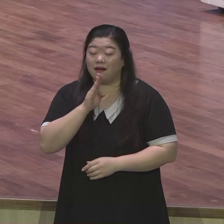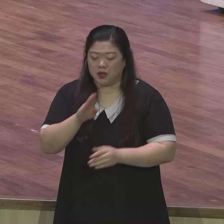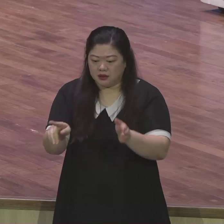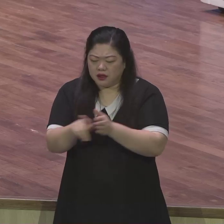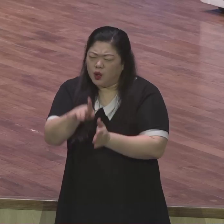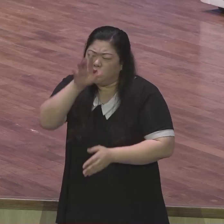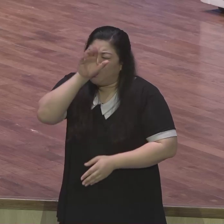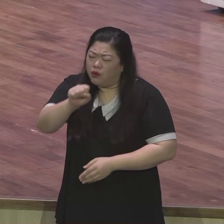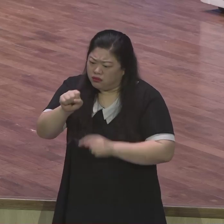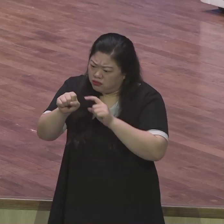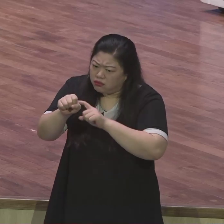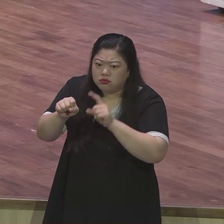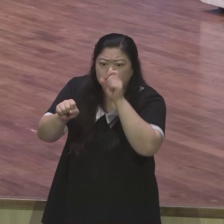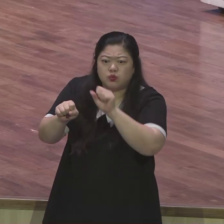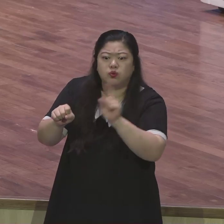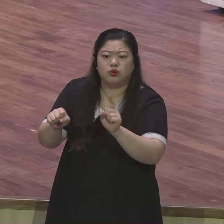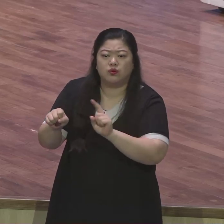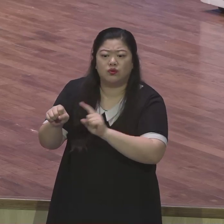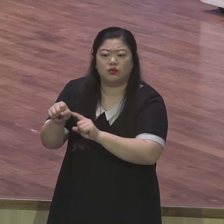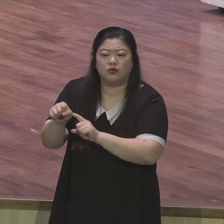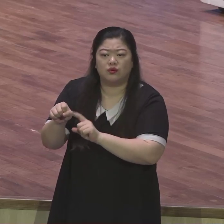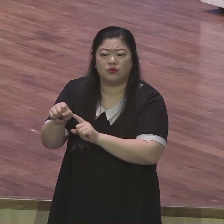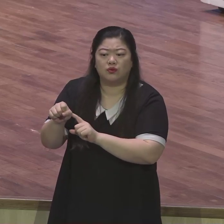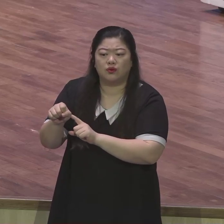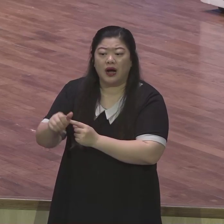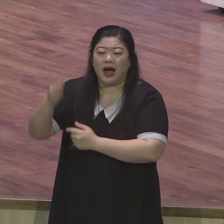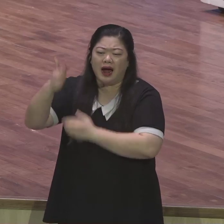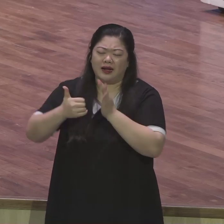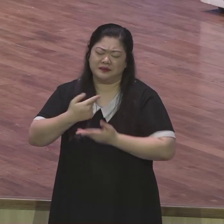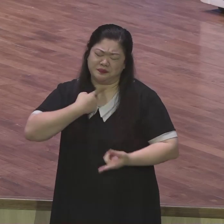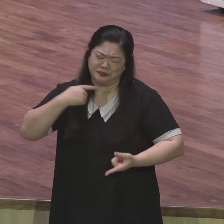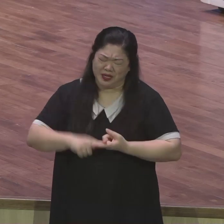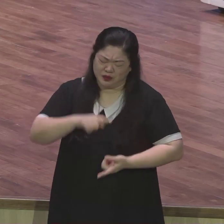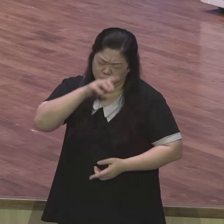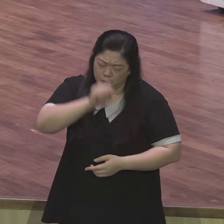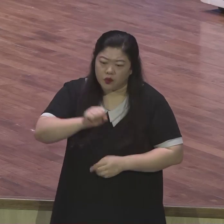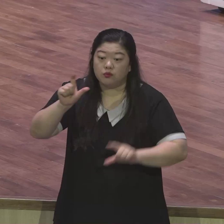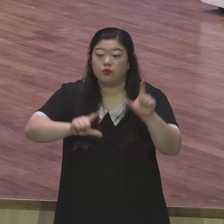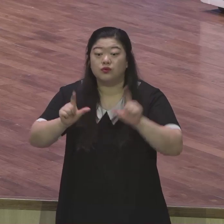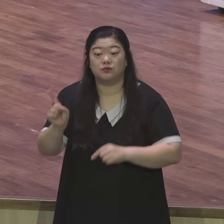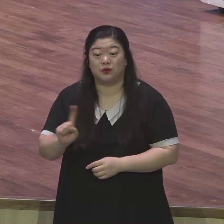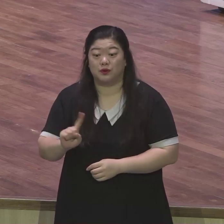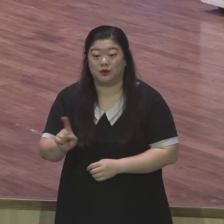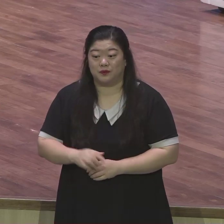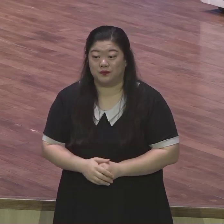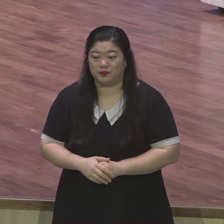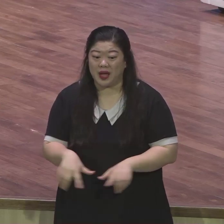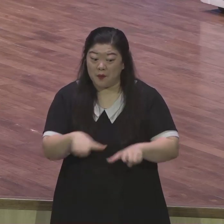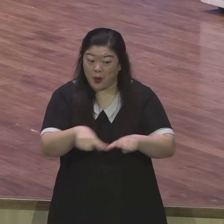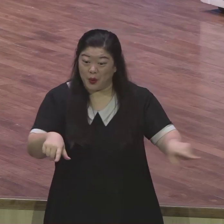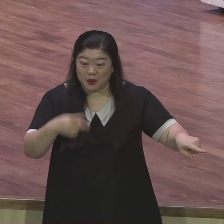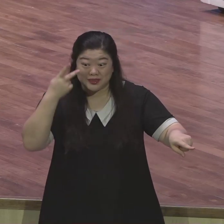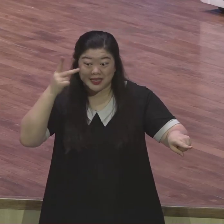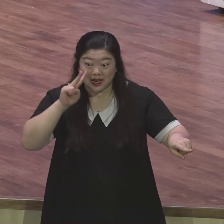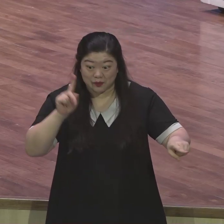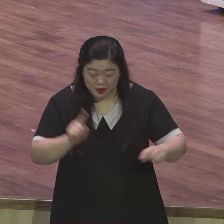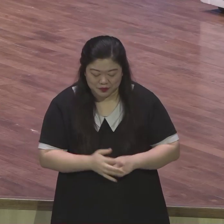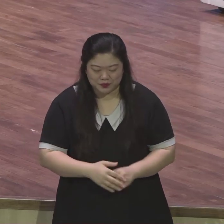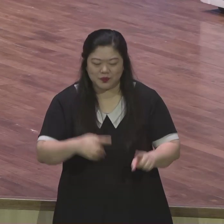하나님은 어떤 믿음을 가장 기뻐하실까요? 대부분의 사람들은 교회 열심히 나오고 봉사 많이 하고 성실한